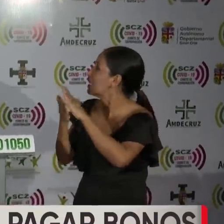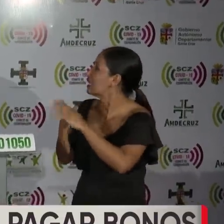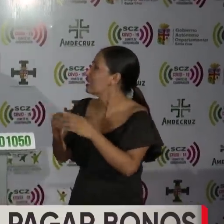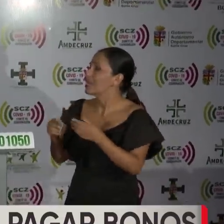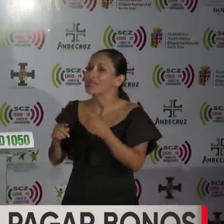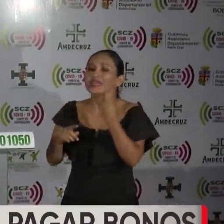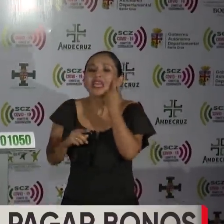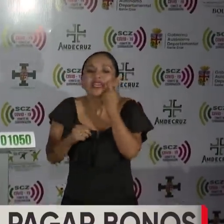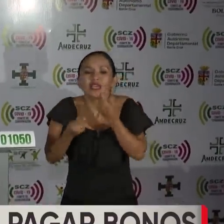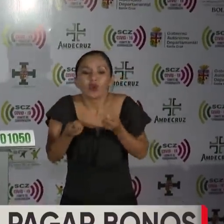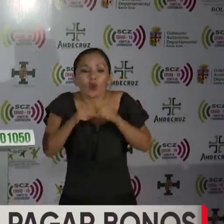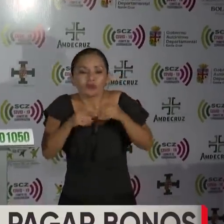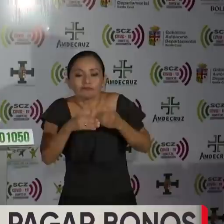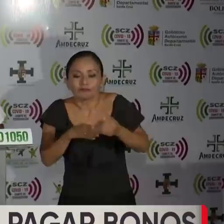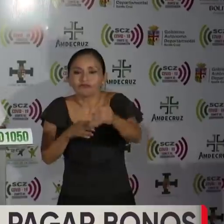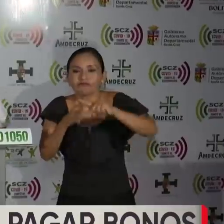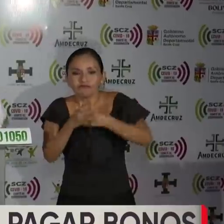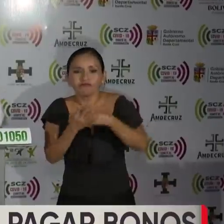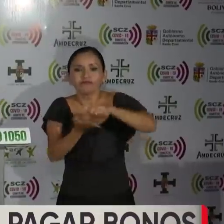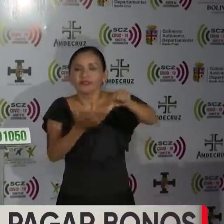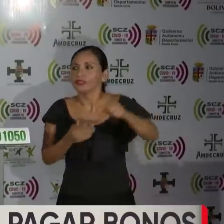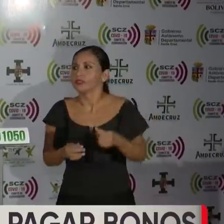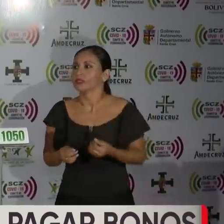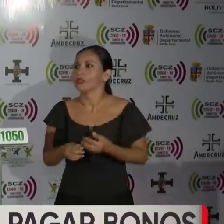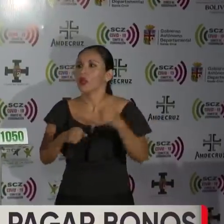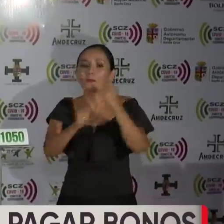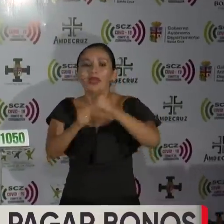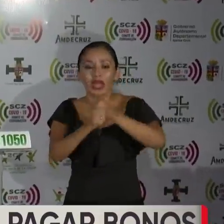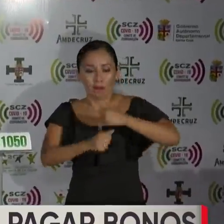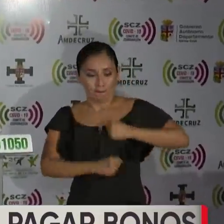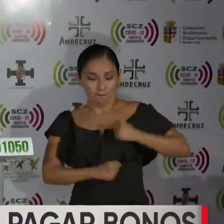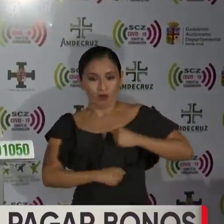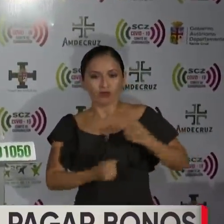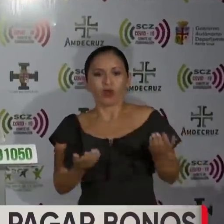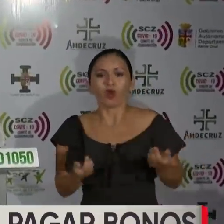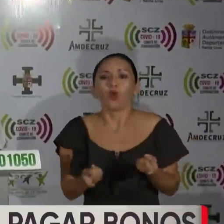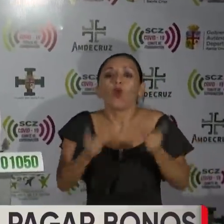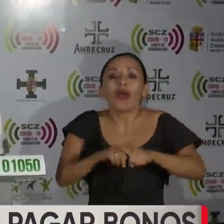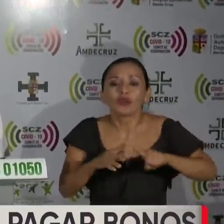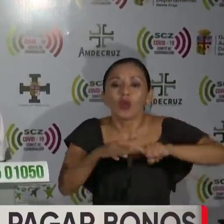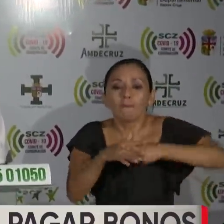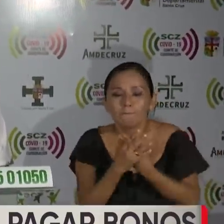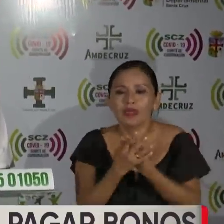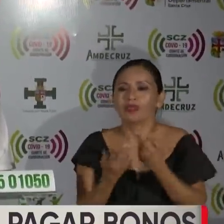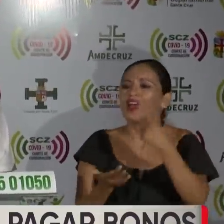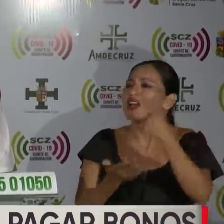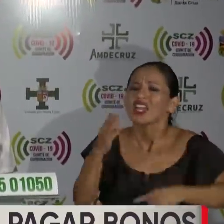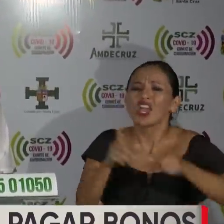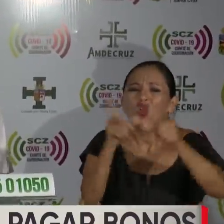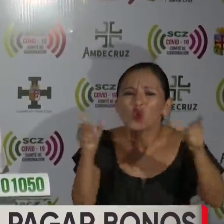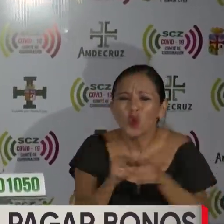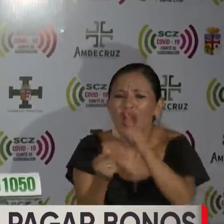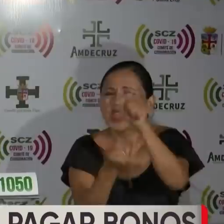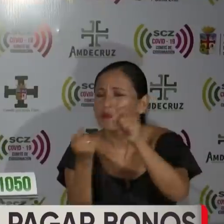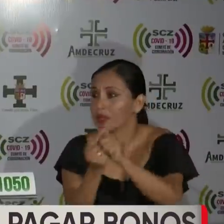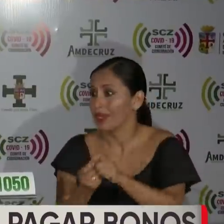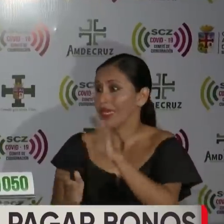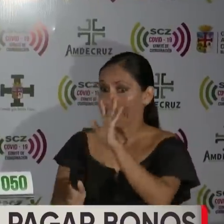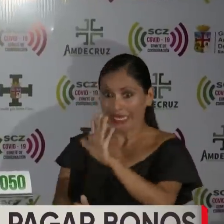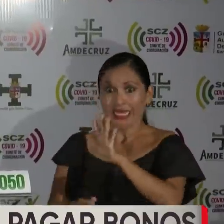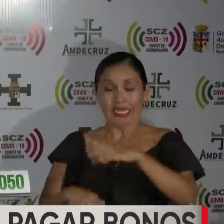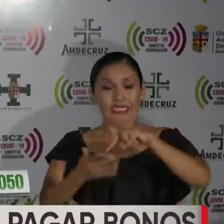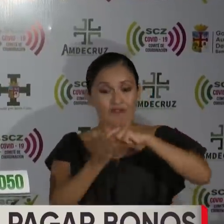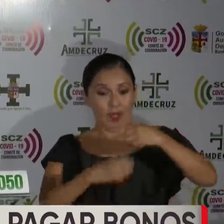a entregar estos recursos de las brigadas móviles, a qué zonas específicas van a llegar? Las